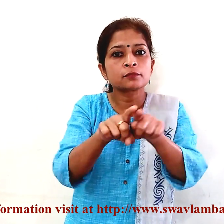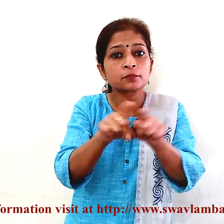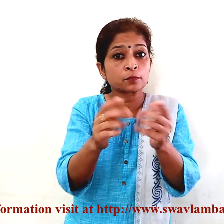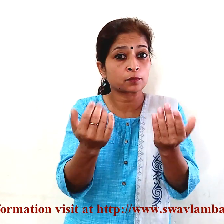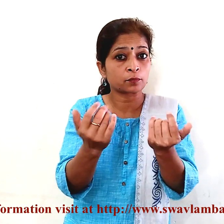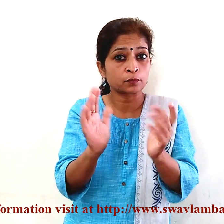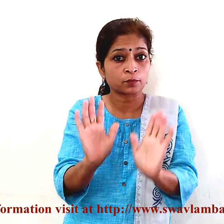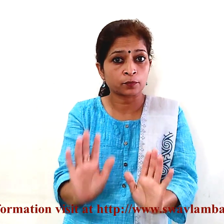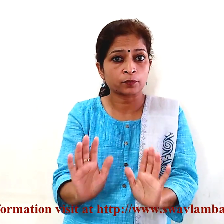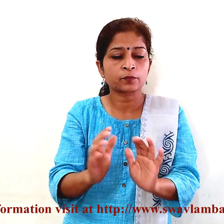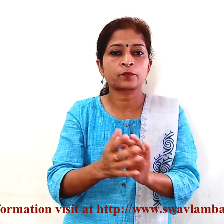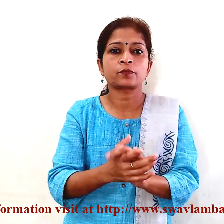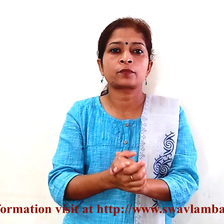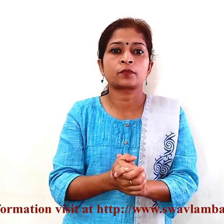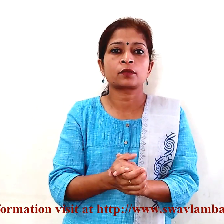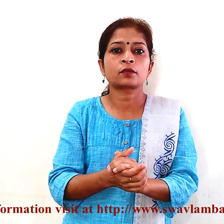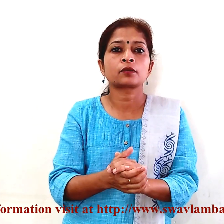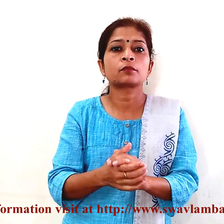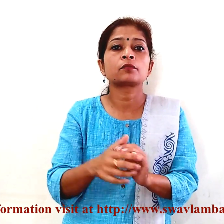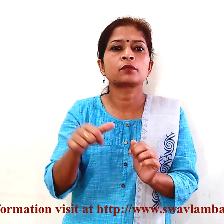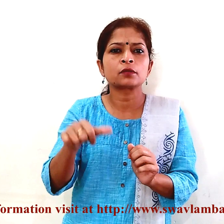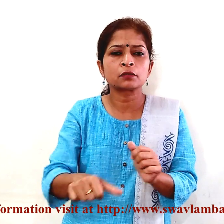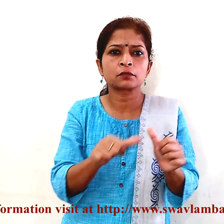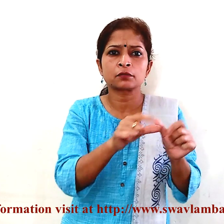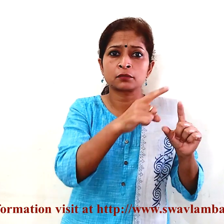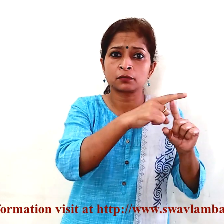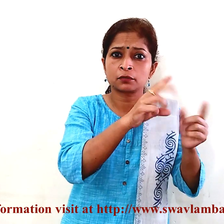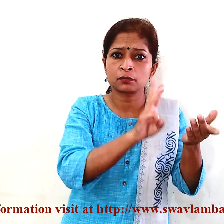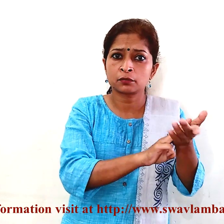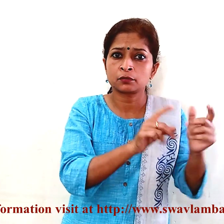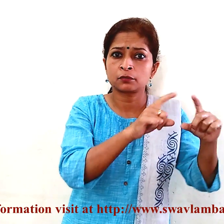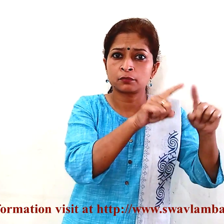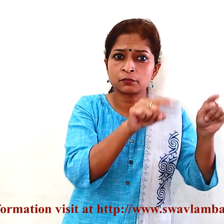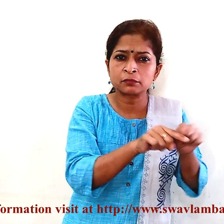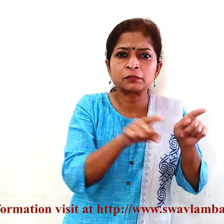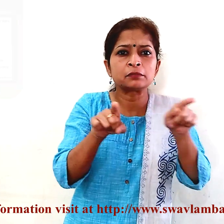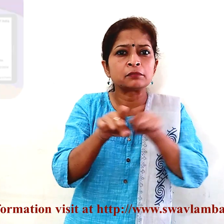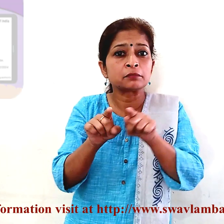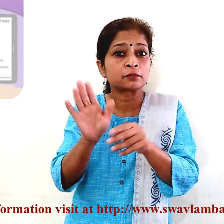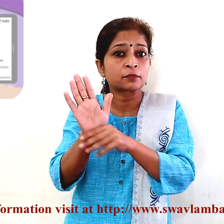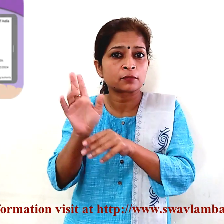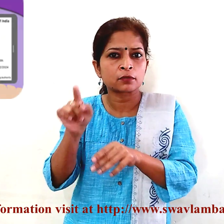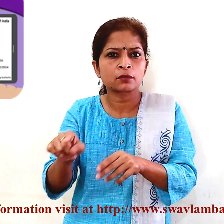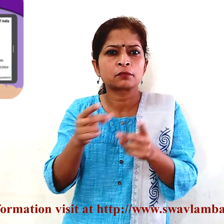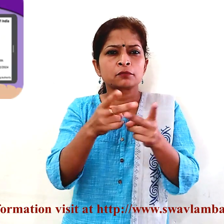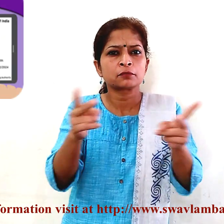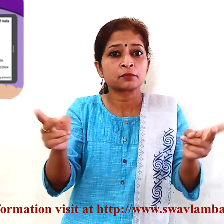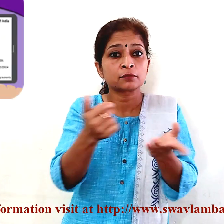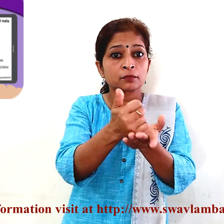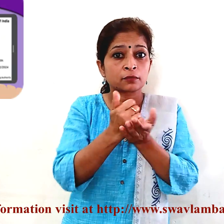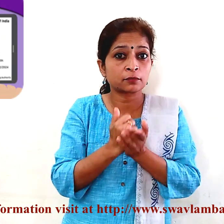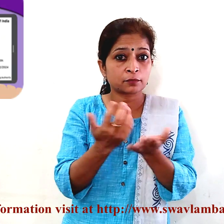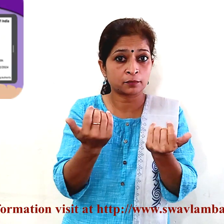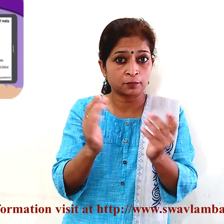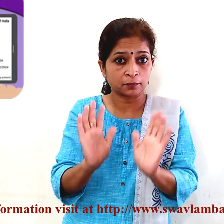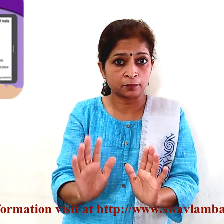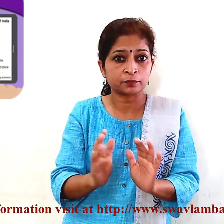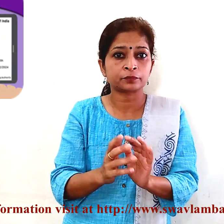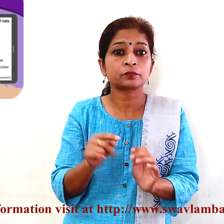हो सकेंगी। ये आईडी